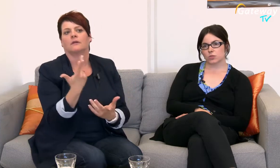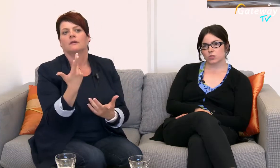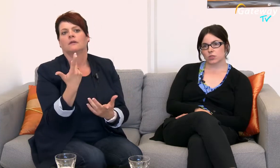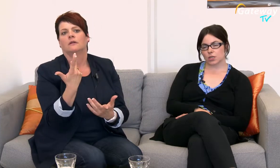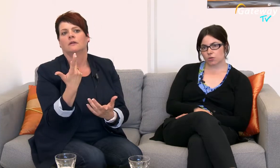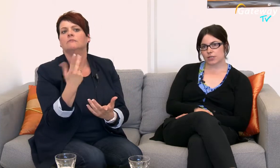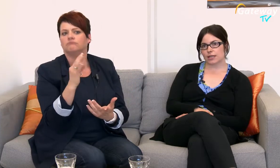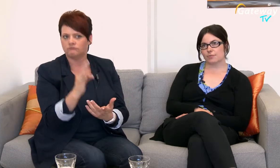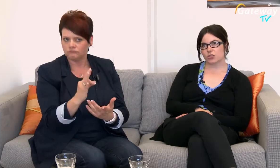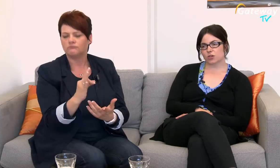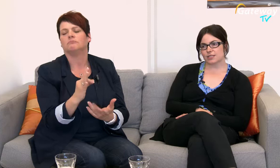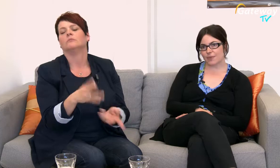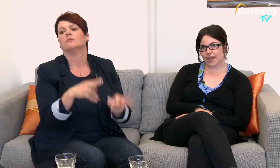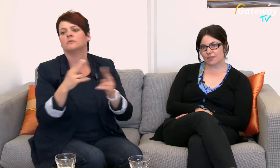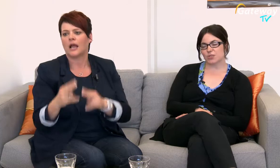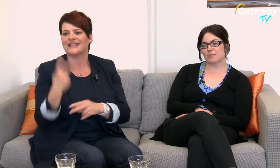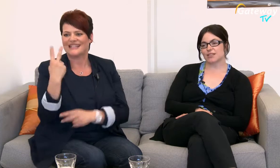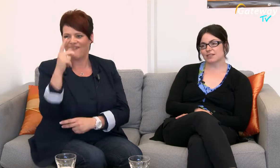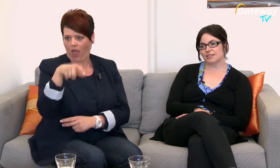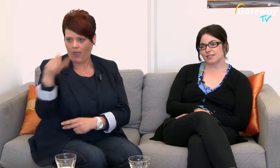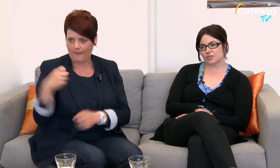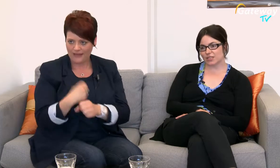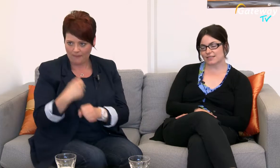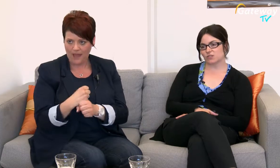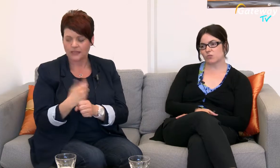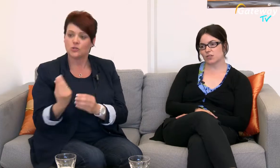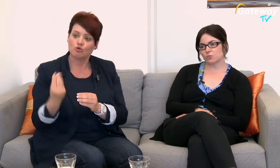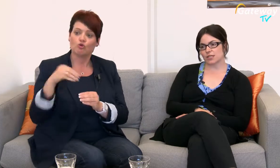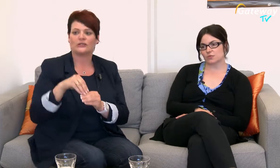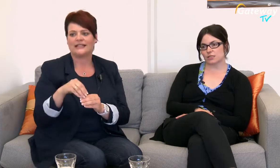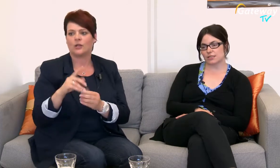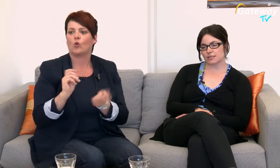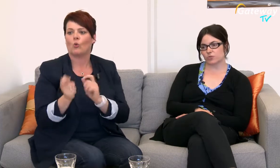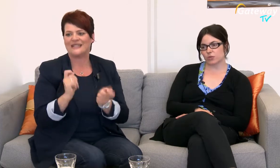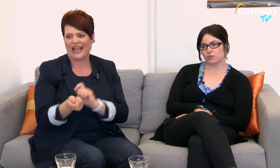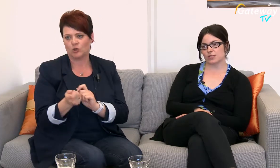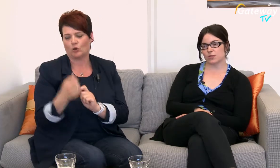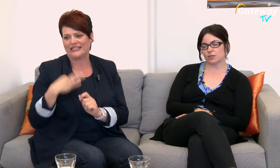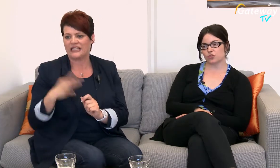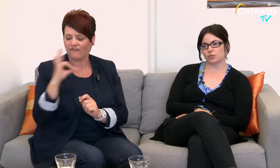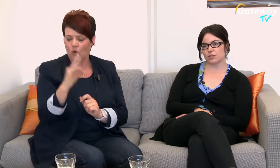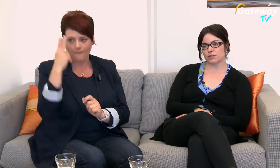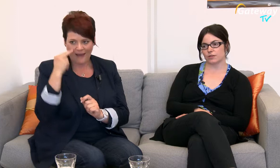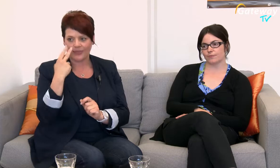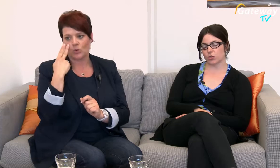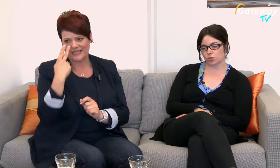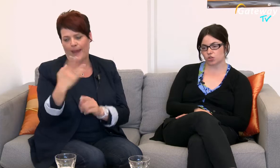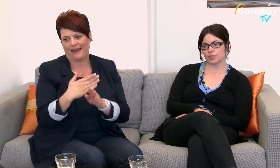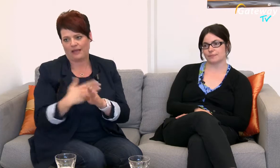Genau, und dann habe ich noch zwei Mitarbeiterinnen, die zusätzlich nochmal den Umsetzungsdienst für blinde und sehbehinderte Studierende unterstützen